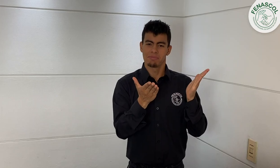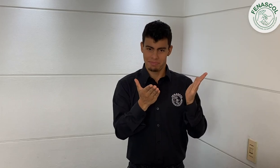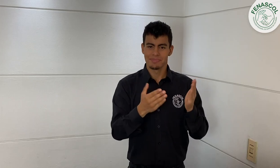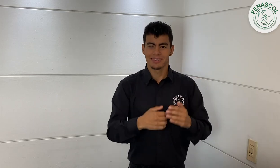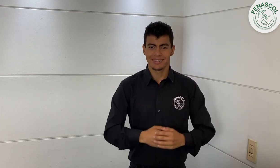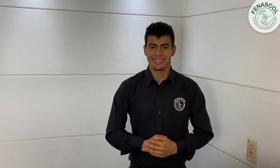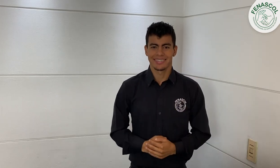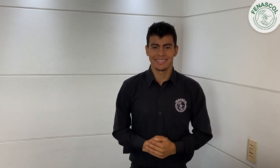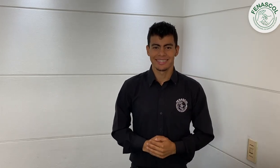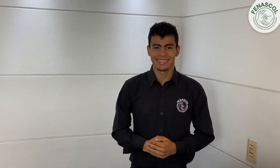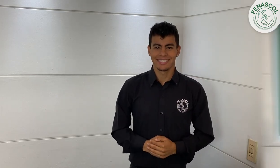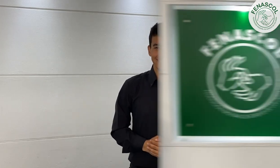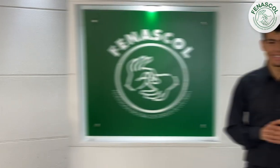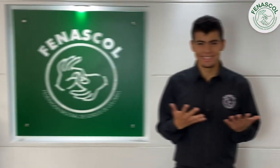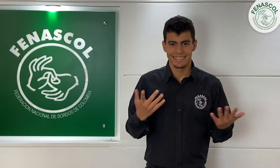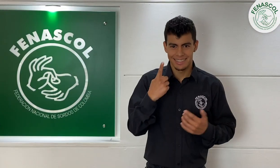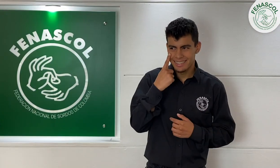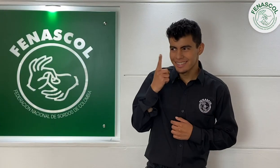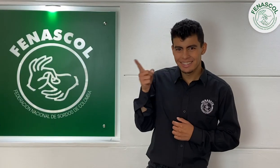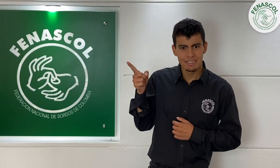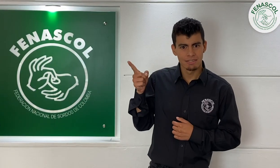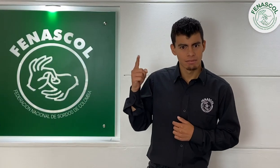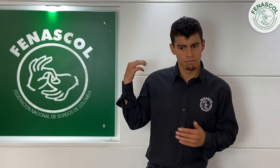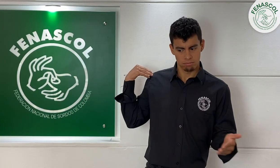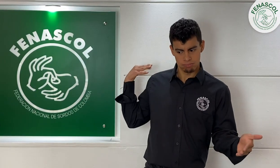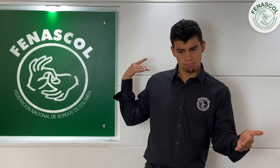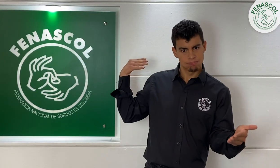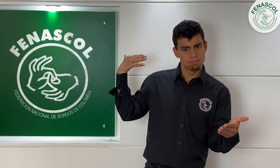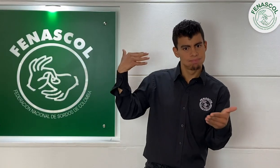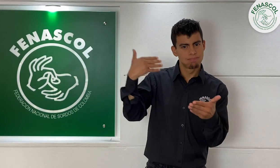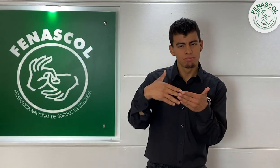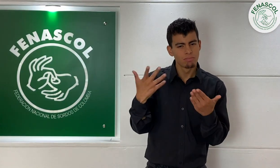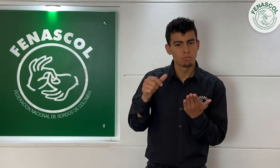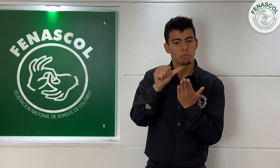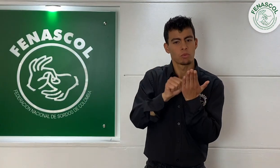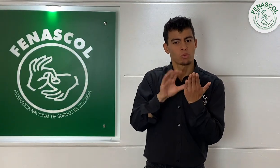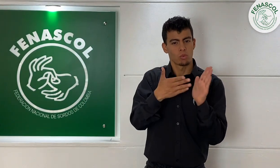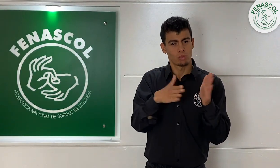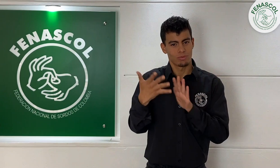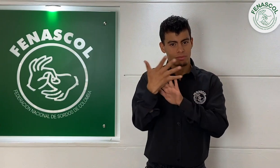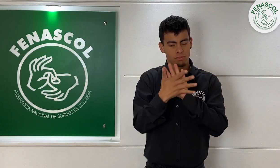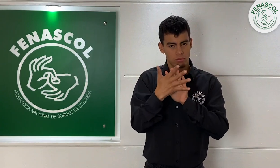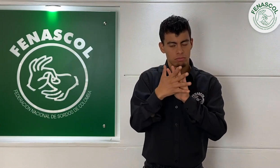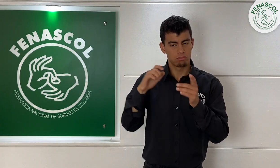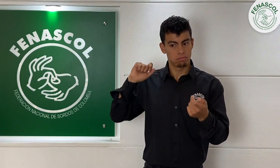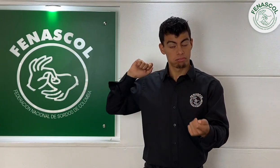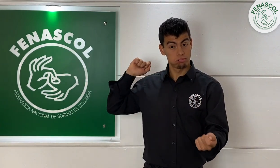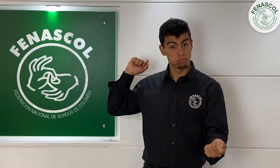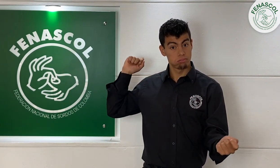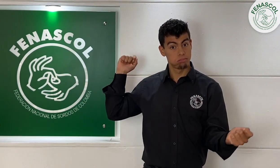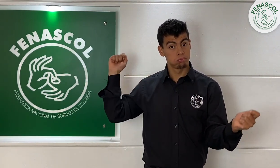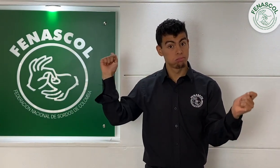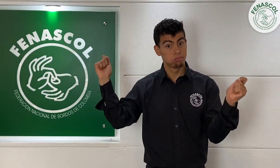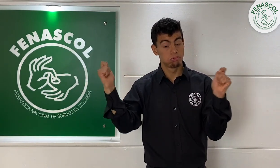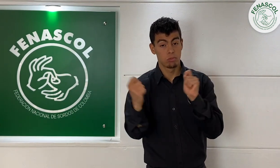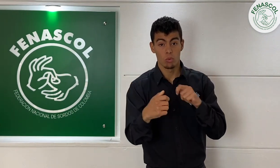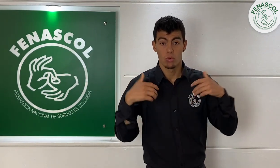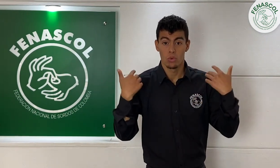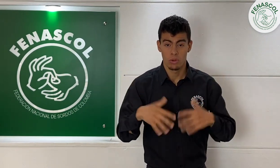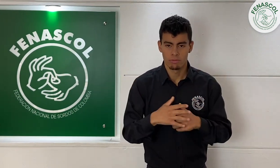cursos de lengua de señas. Como vimos, los cursos y el programa de lengua de señas, a través de los años, se ha transformado hasta